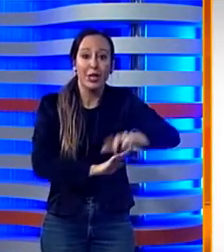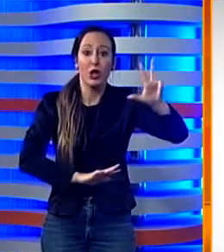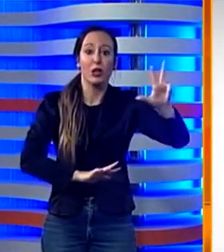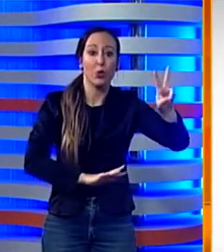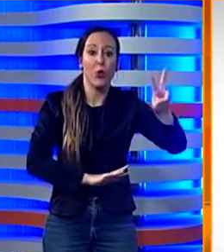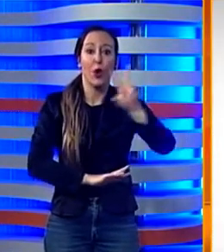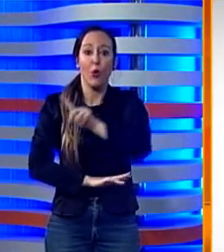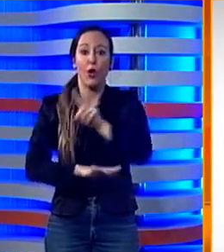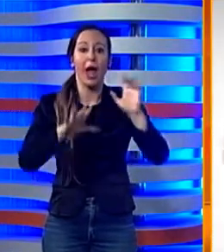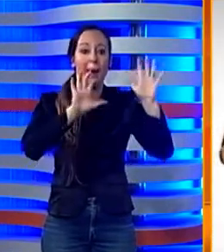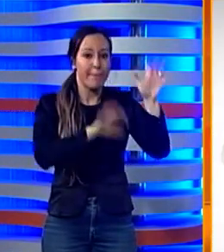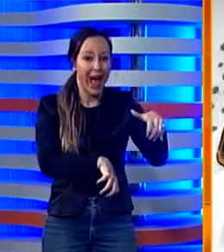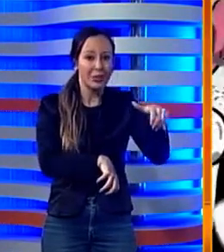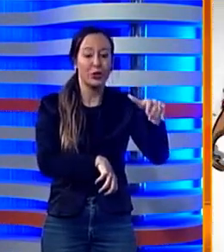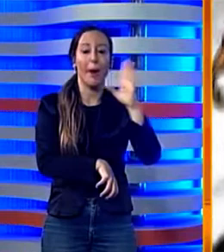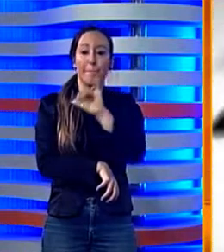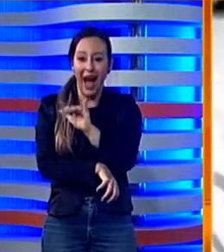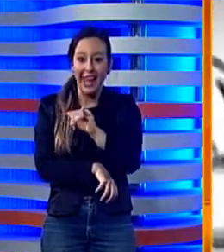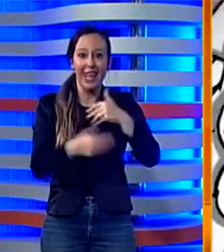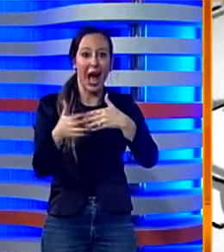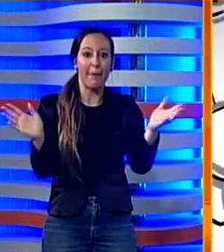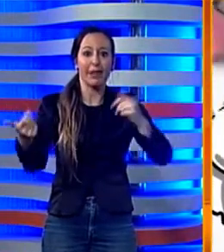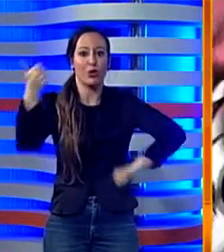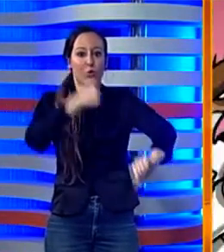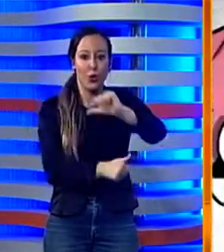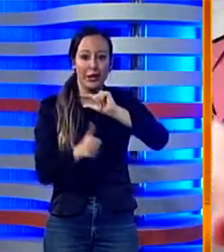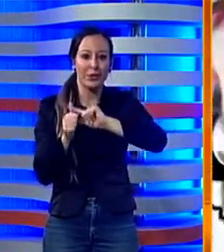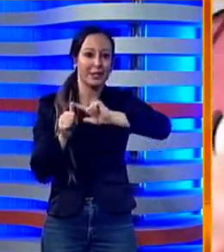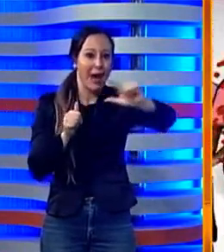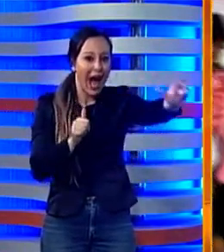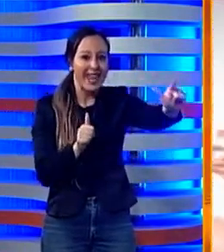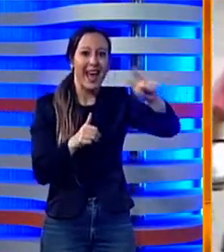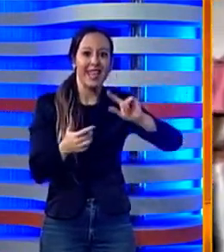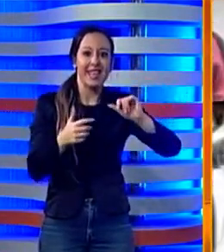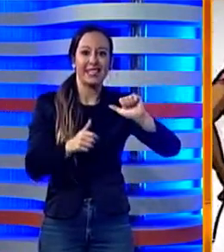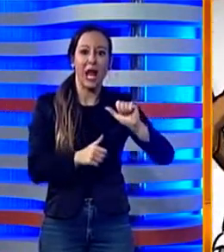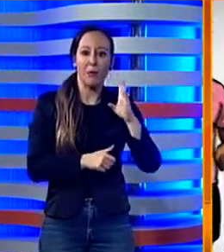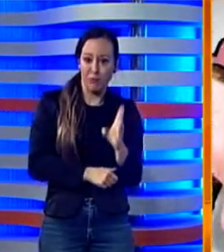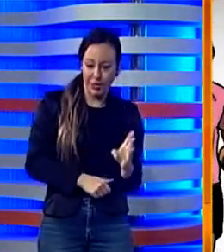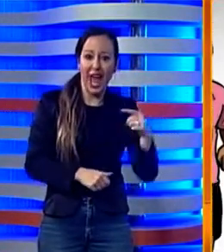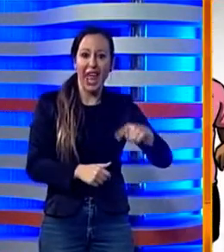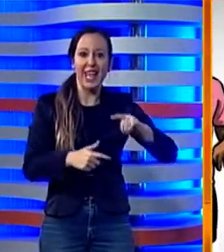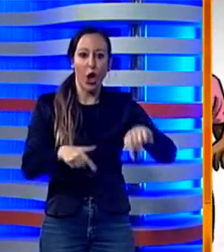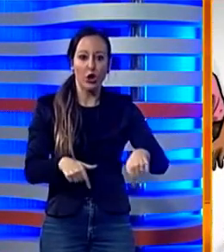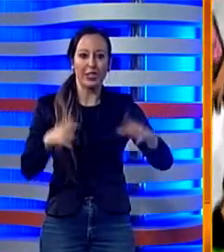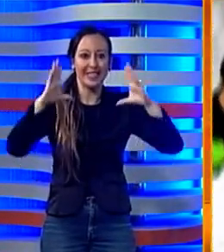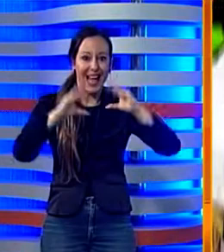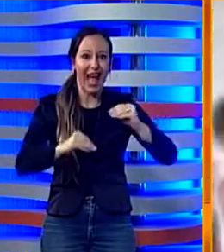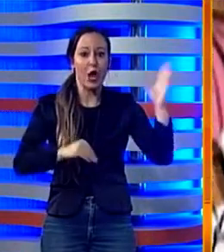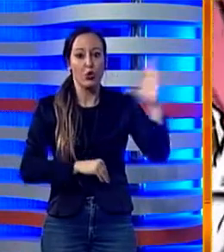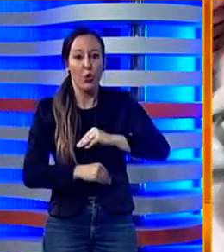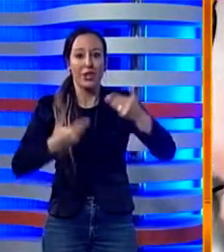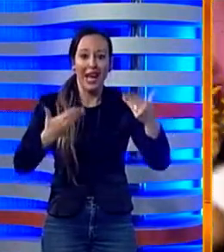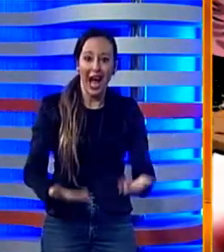La vittoria per 2-1 del Brescia sul Bari ha aperto il turno infrasettimanale in